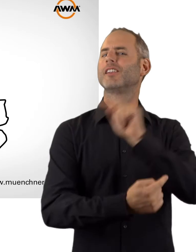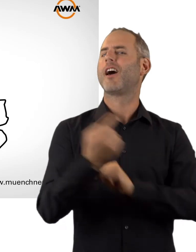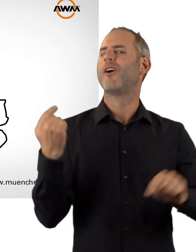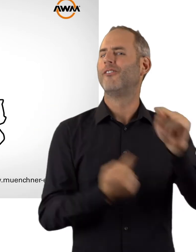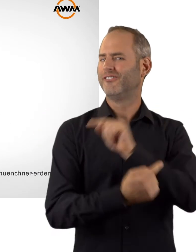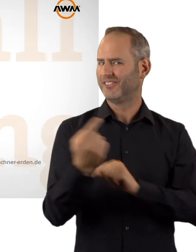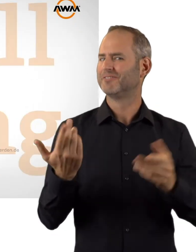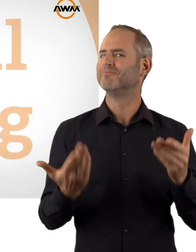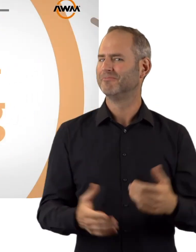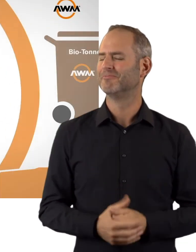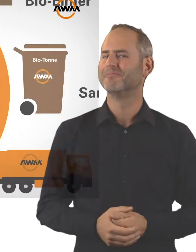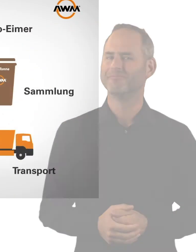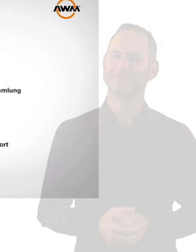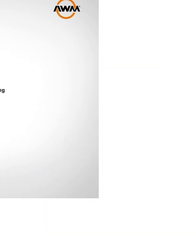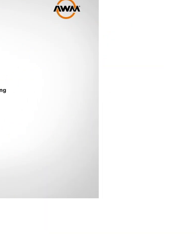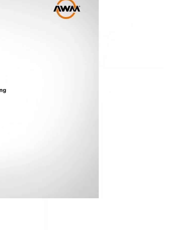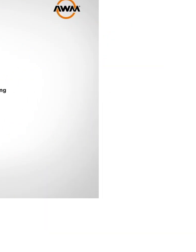Und so schließt sich der Kreislauf.